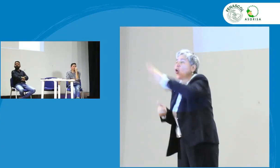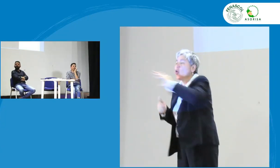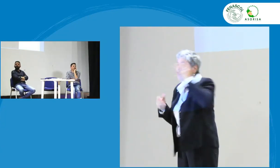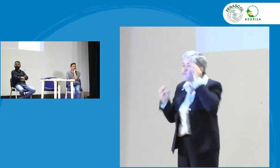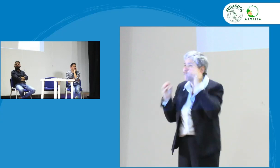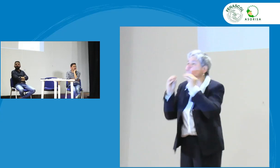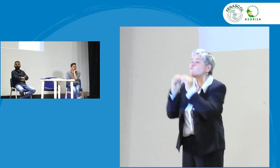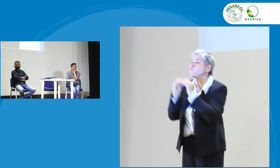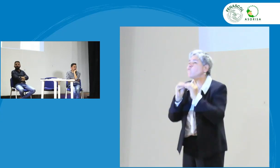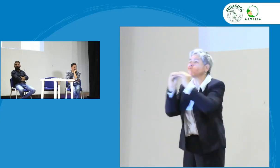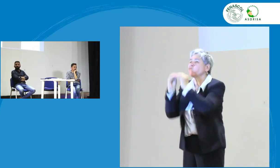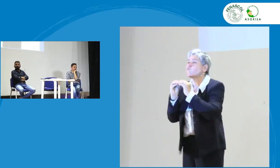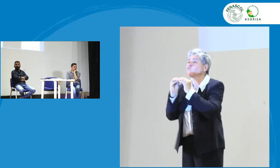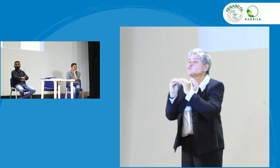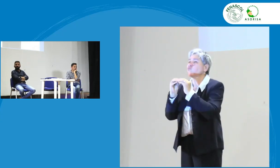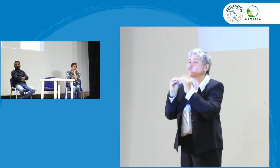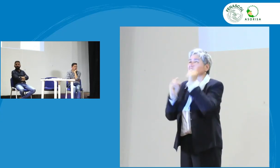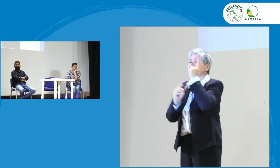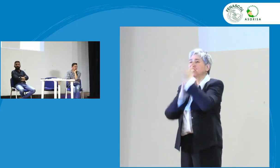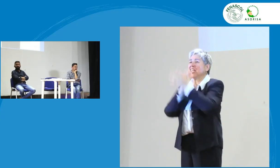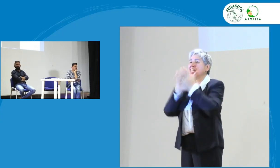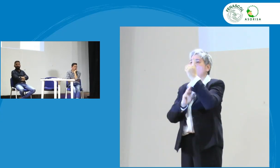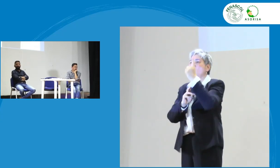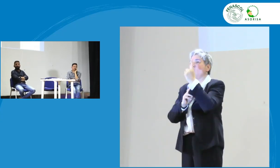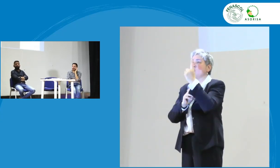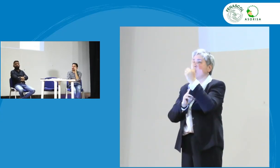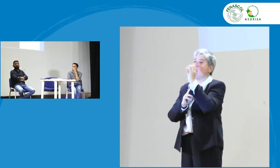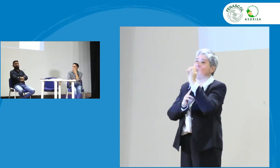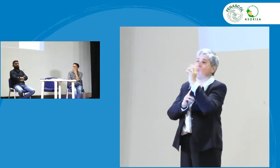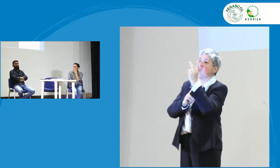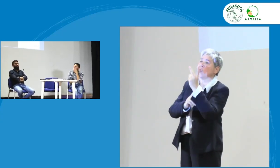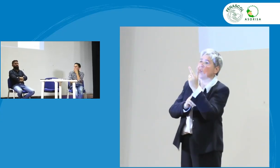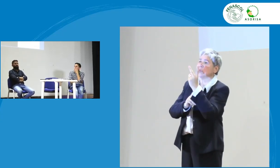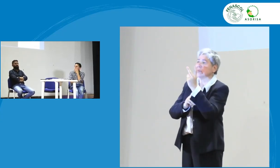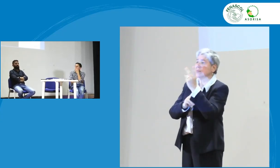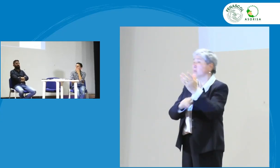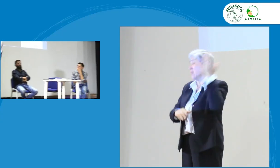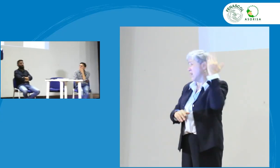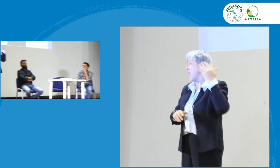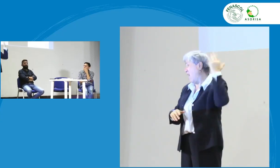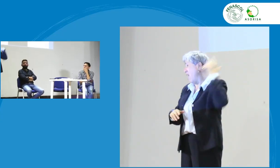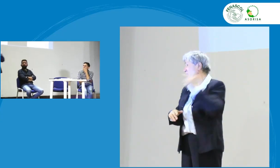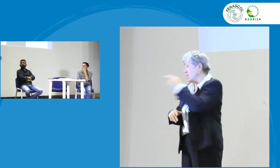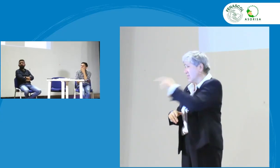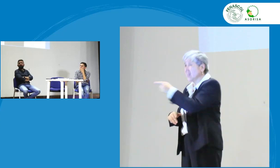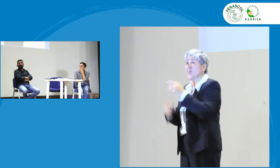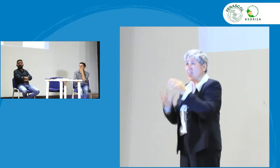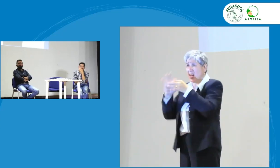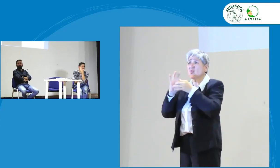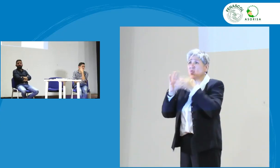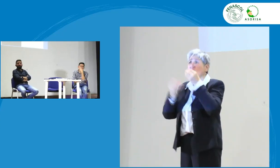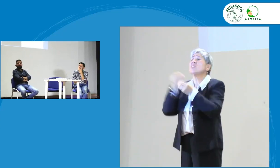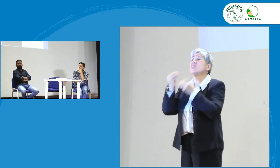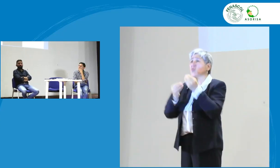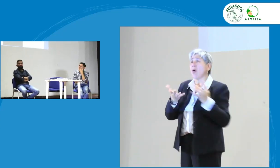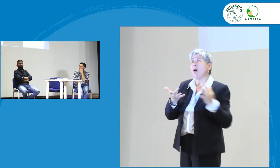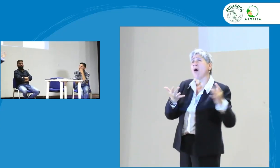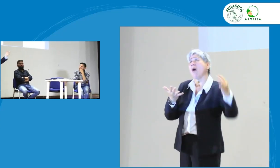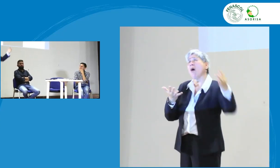a favor o está o sea si está de acuerdo con nosotros hablamos que pues Fenascoli hizo